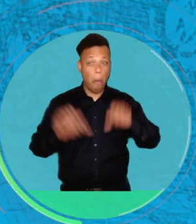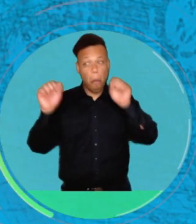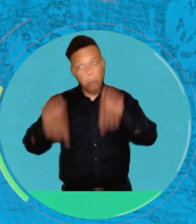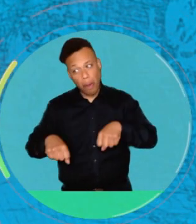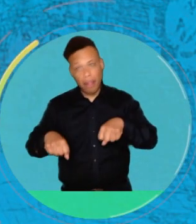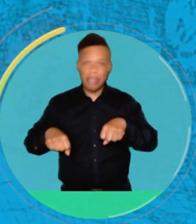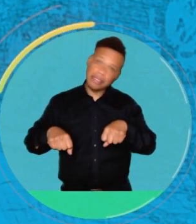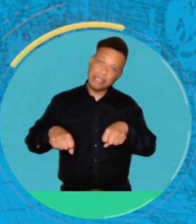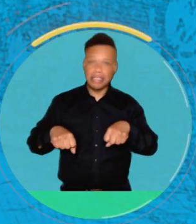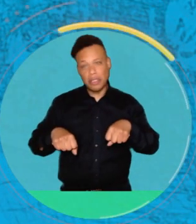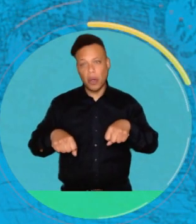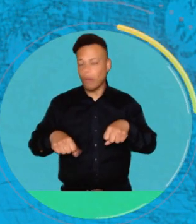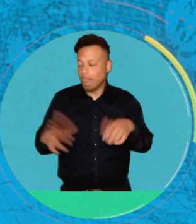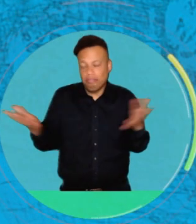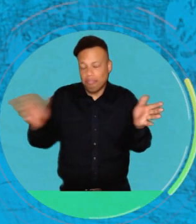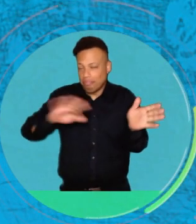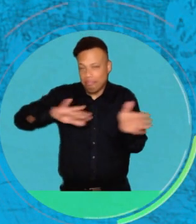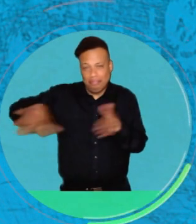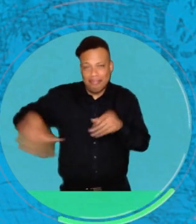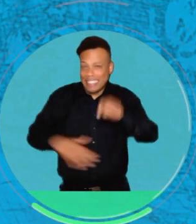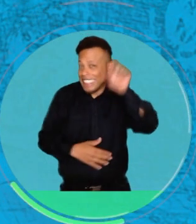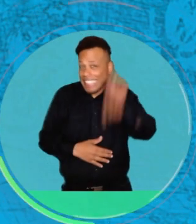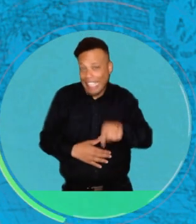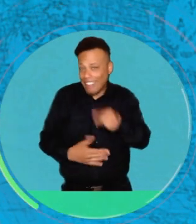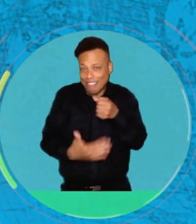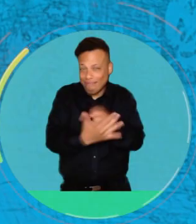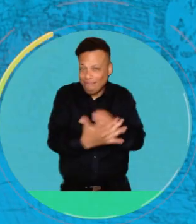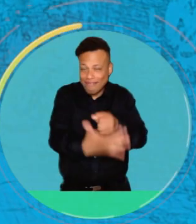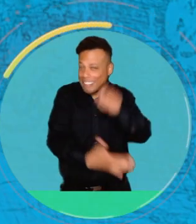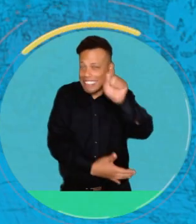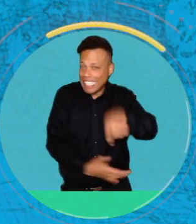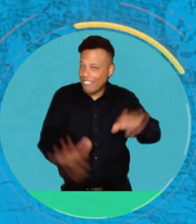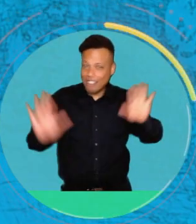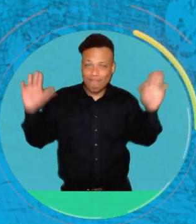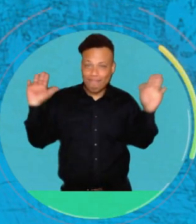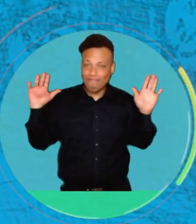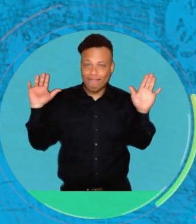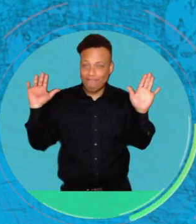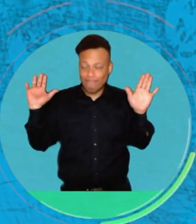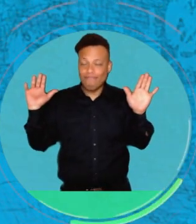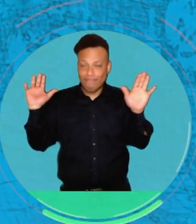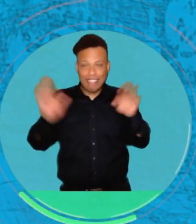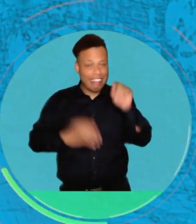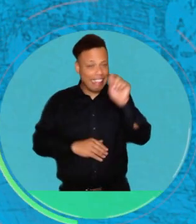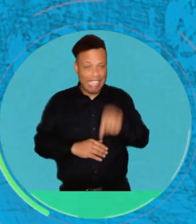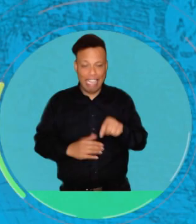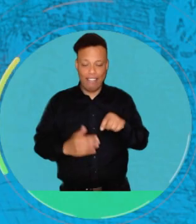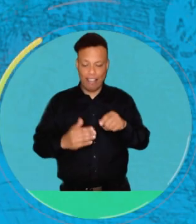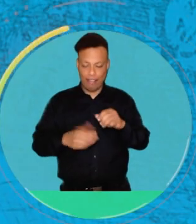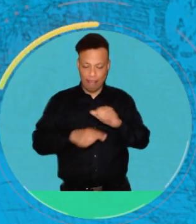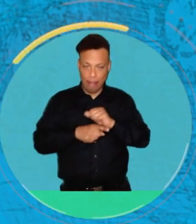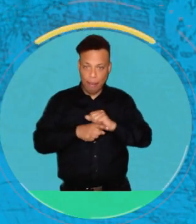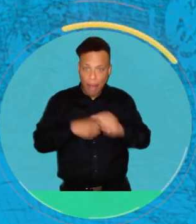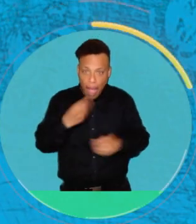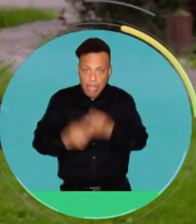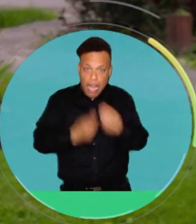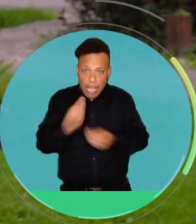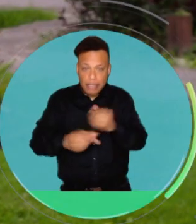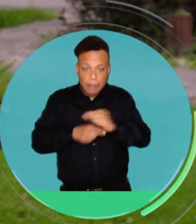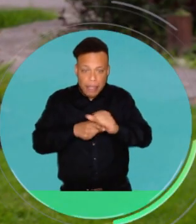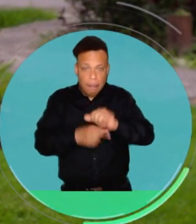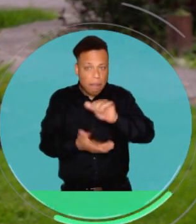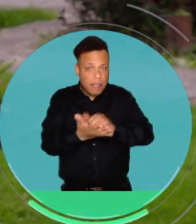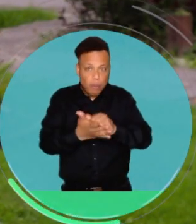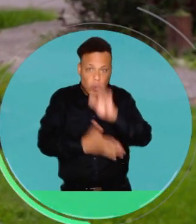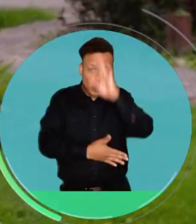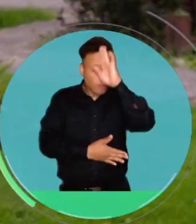Pues nos toca, nos toca. O sea, si seamos capaces o no, pues nos toca intentarlo, nos toca. Sí, nos toca empezar a cambiar nuestras